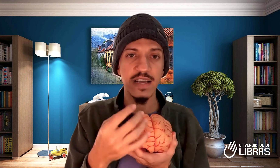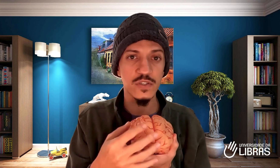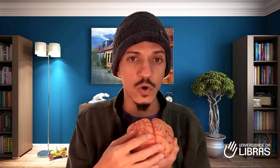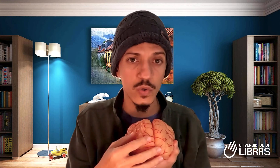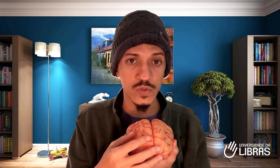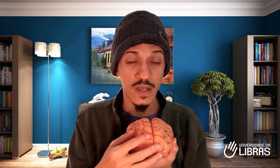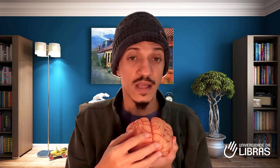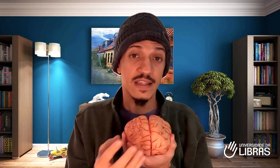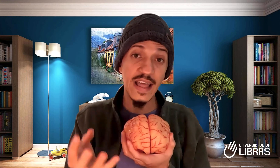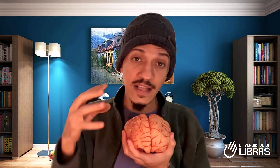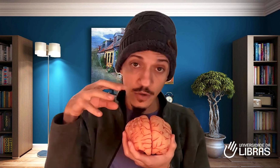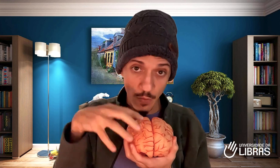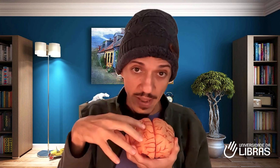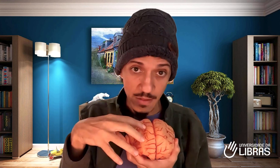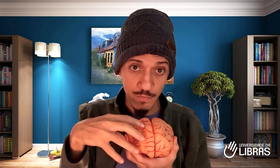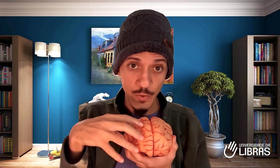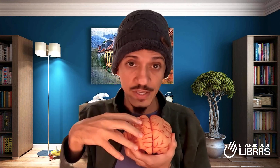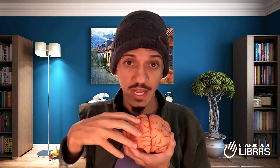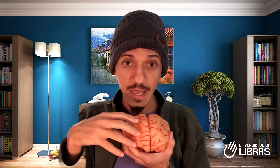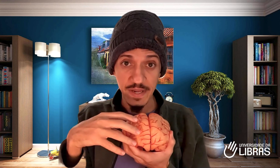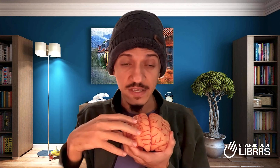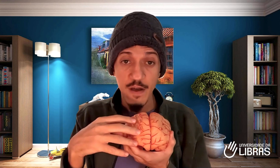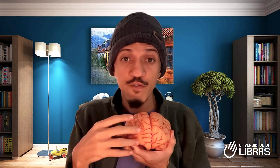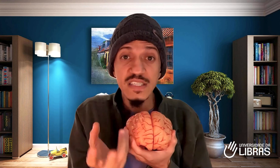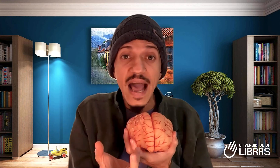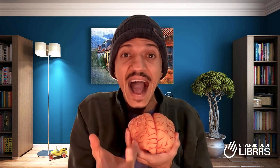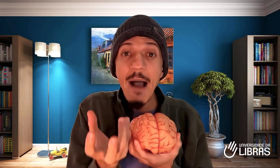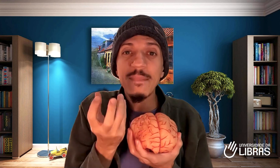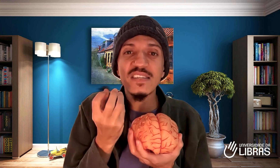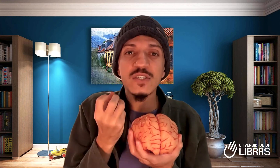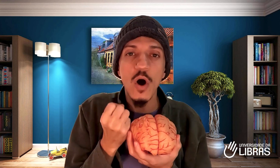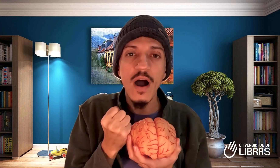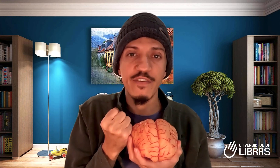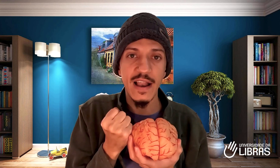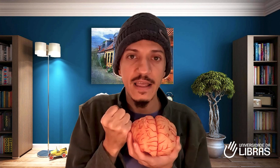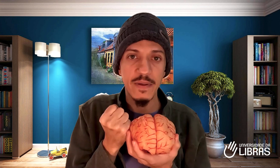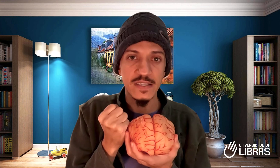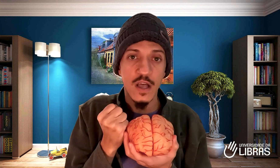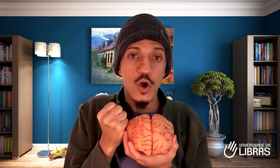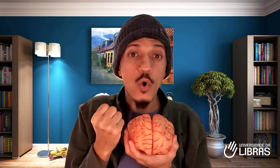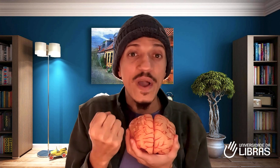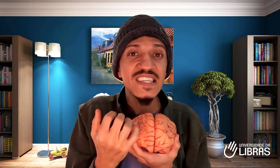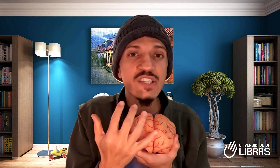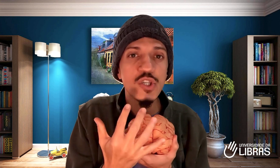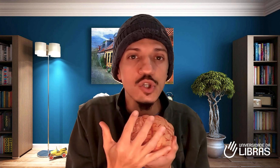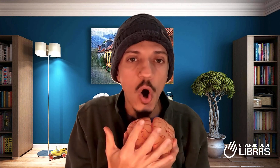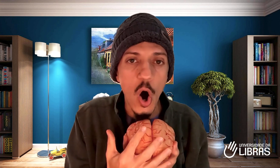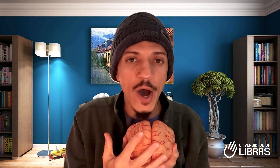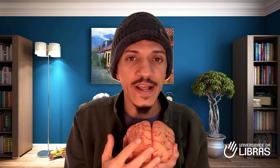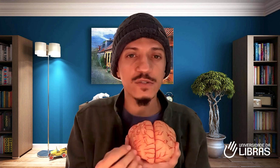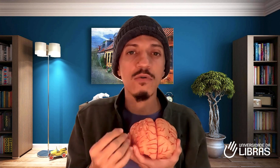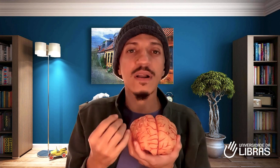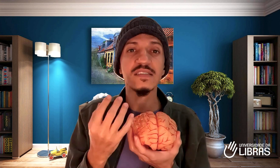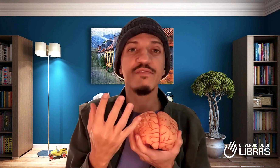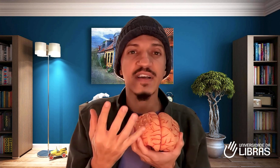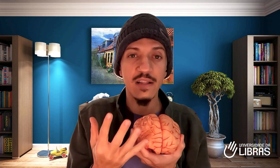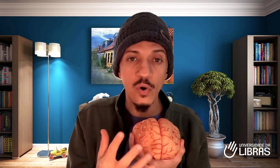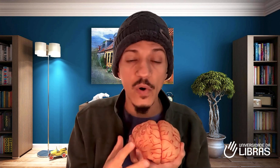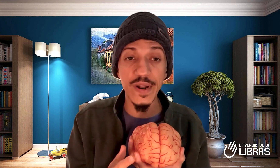soltos, dentro do método fluente em Libras, você absorve a Libras com histórias, com classificadores e